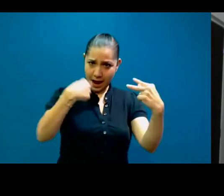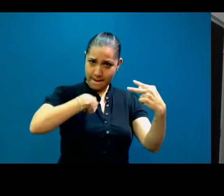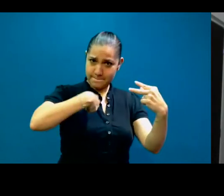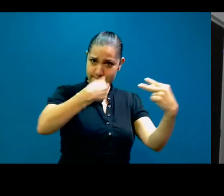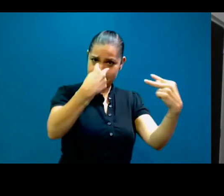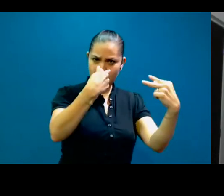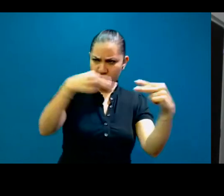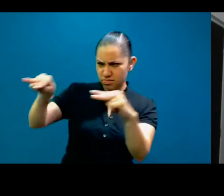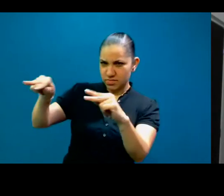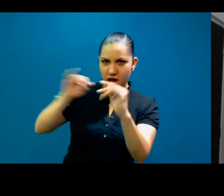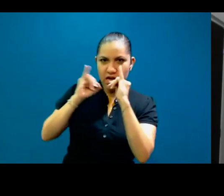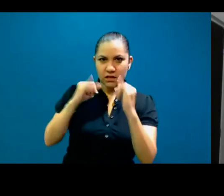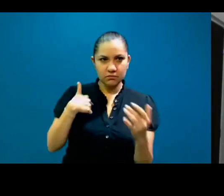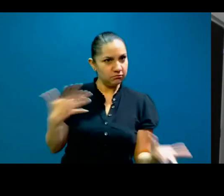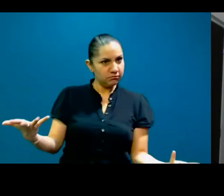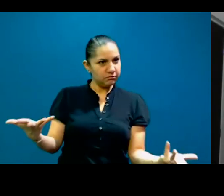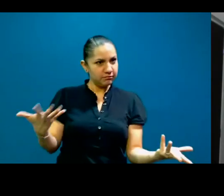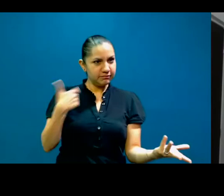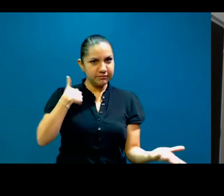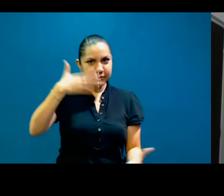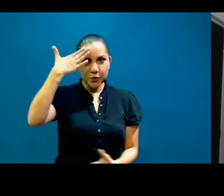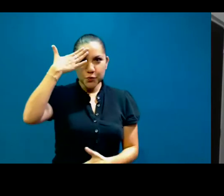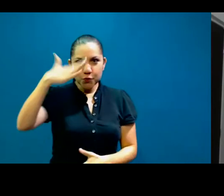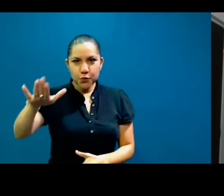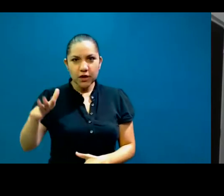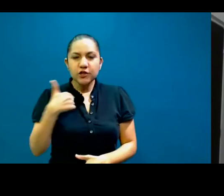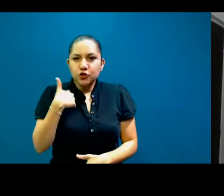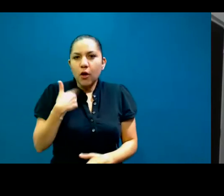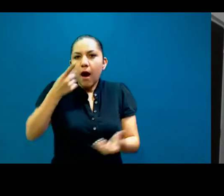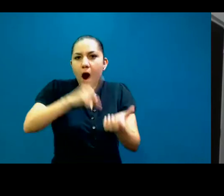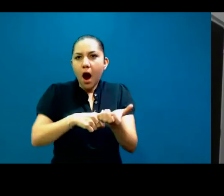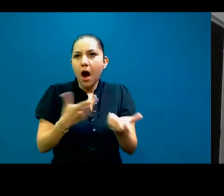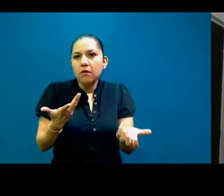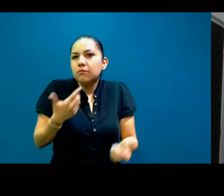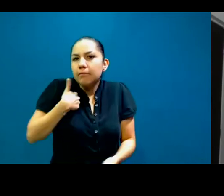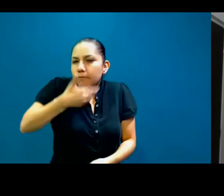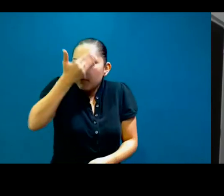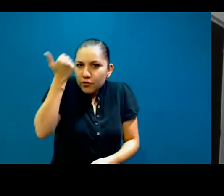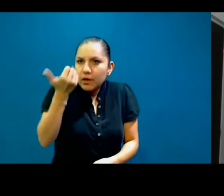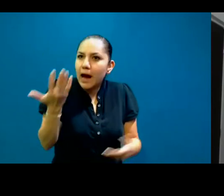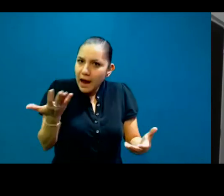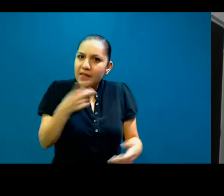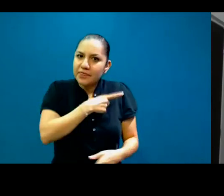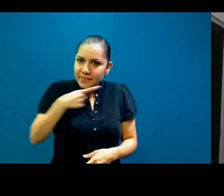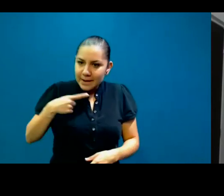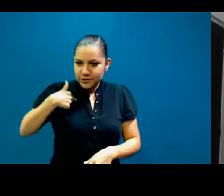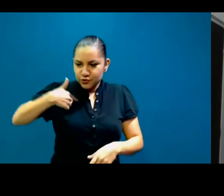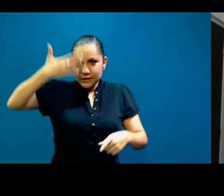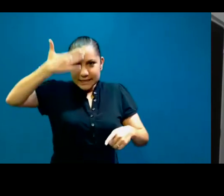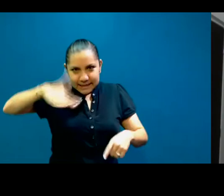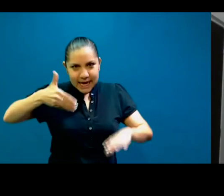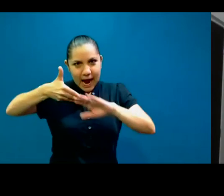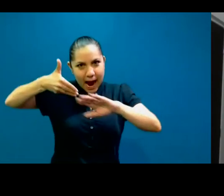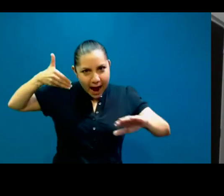intérprete. Y yo tuve que haberlo podido, no sé, prever, ¿no? Hay un relay, y los ojos tienen que estar o tienen que estar,